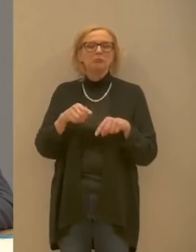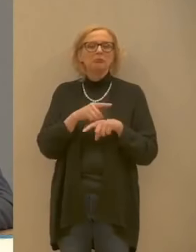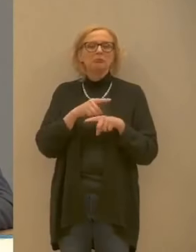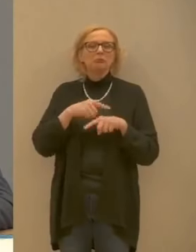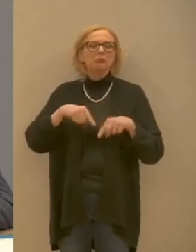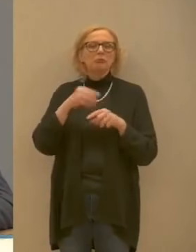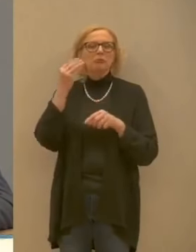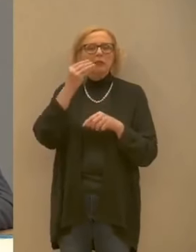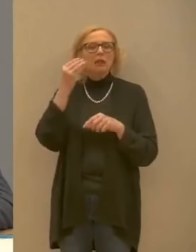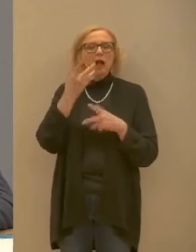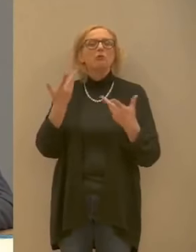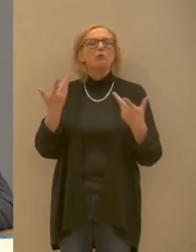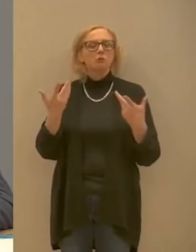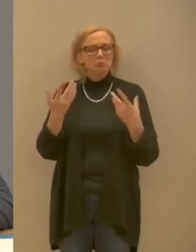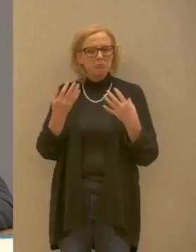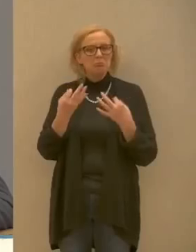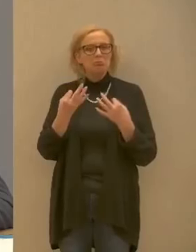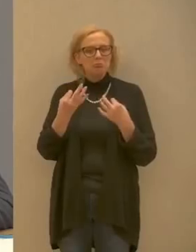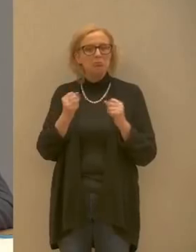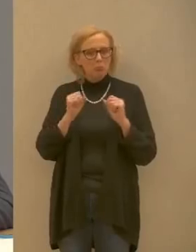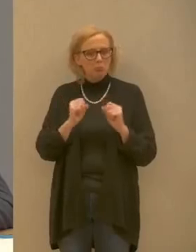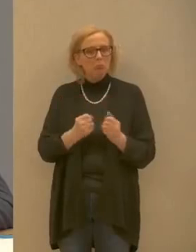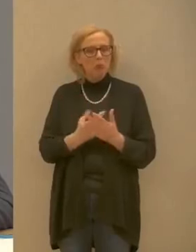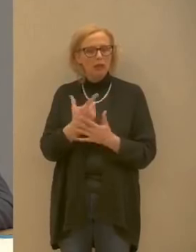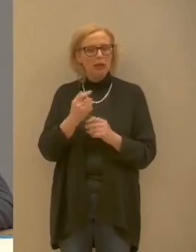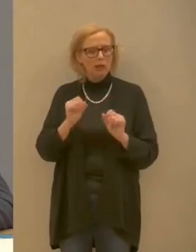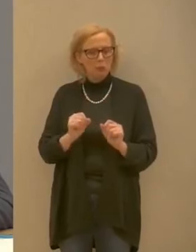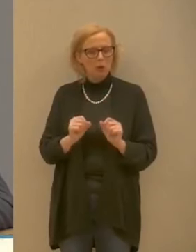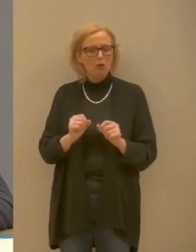importante per due ordini di motivi. Il primo